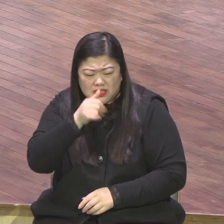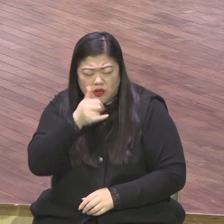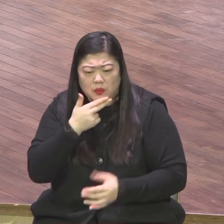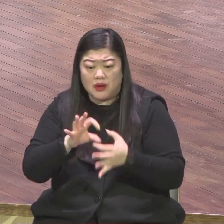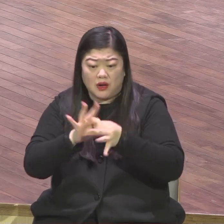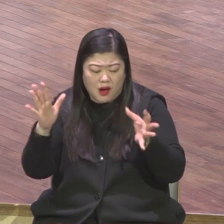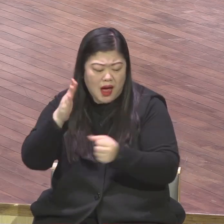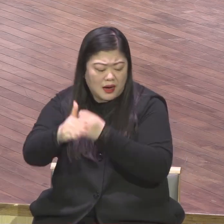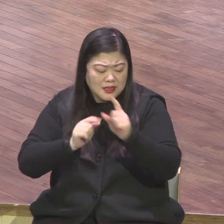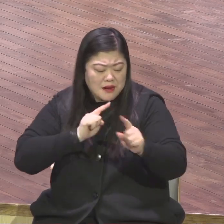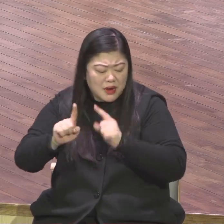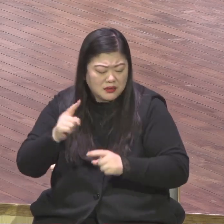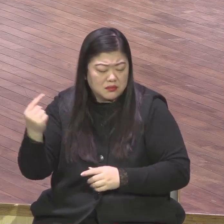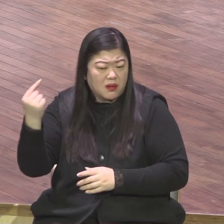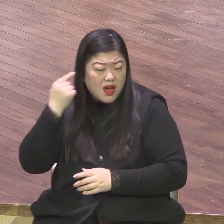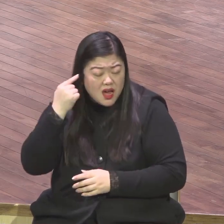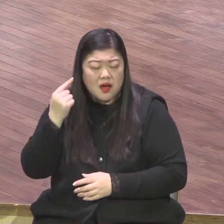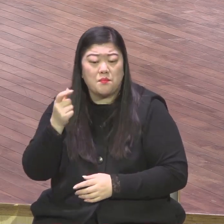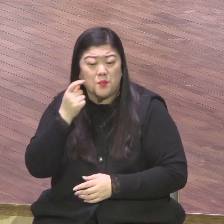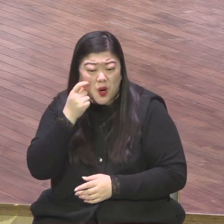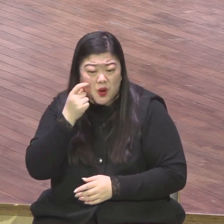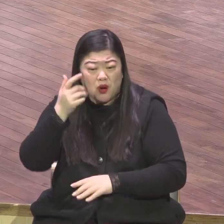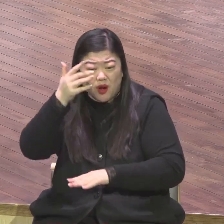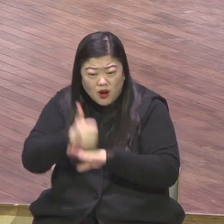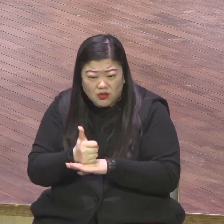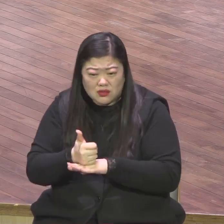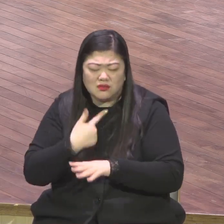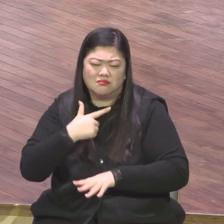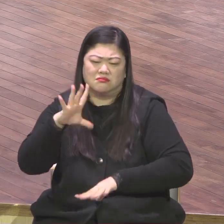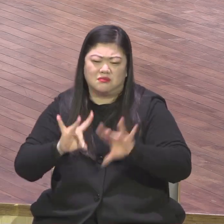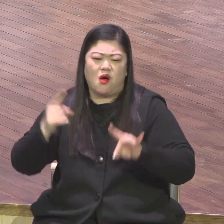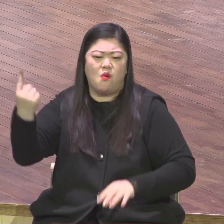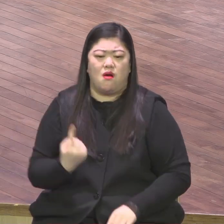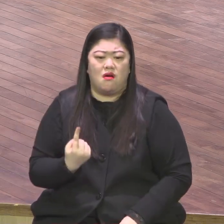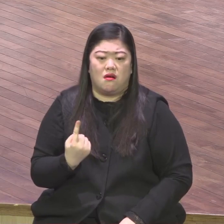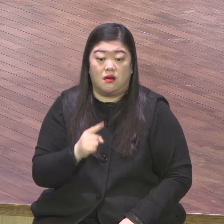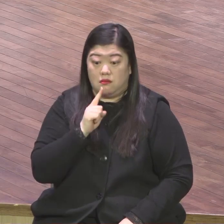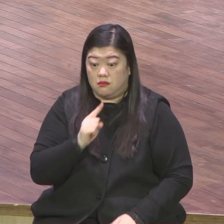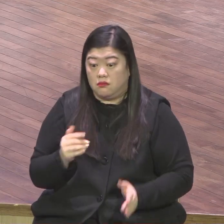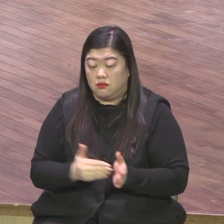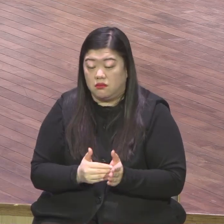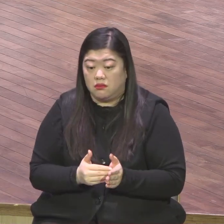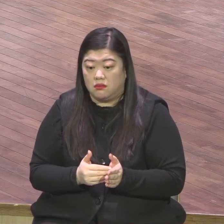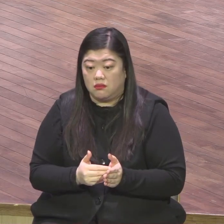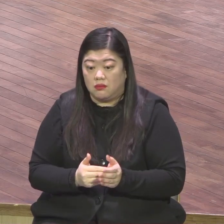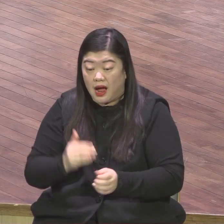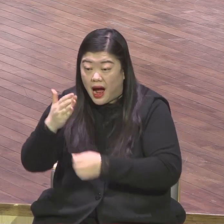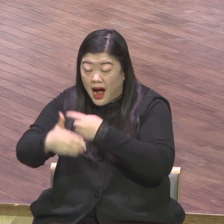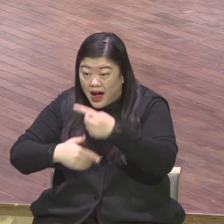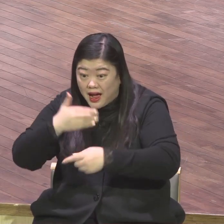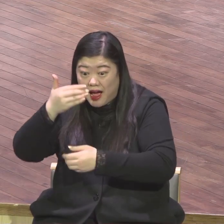가람이라 말을 듣지 못했어 하나님의 말씀을 못 들으니까 계속 갈증이 나는 겁니다